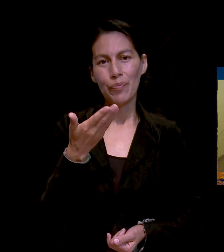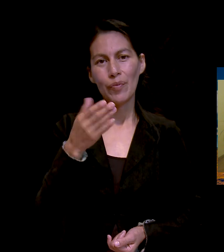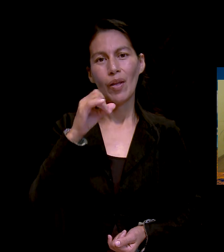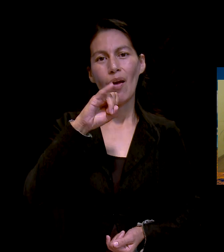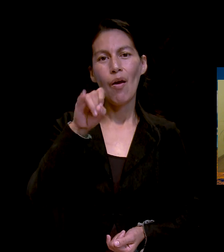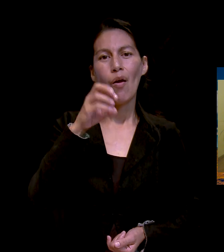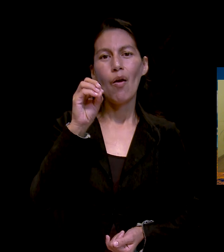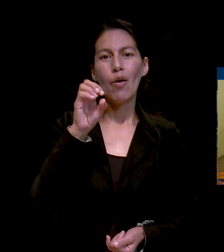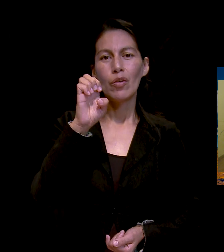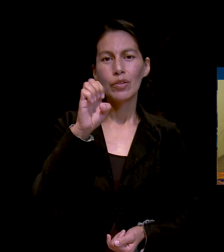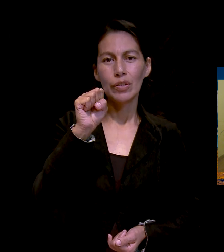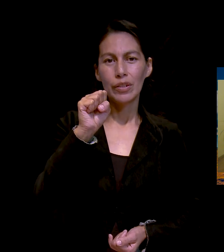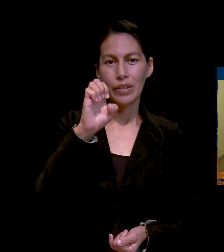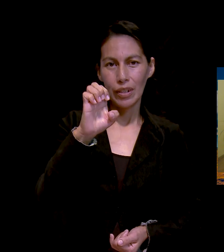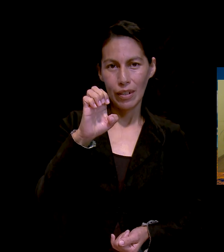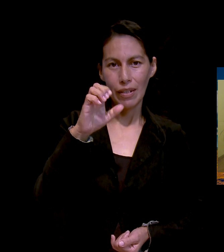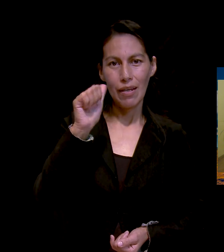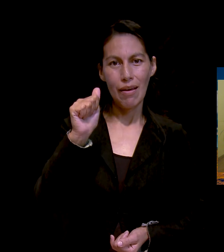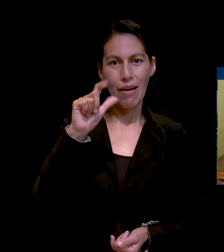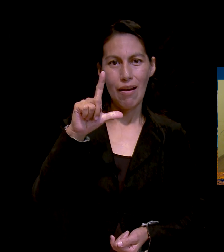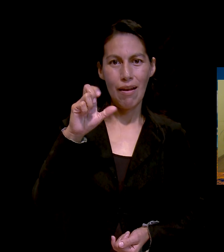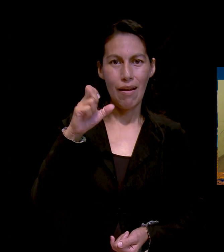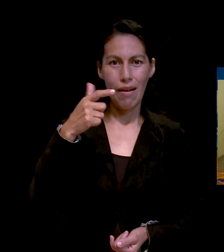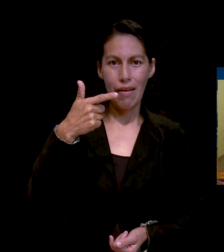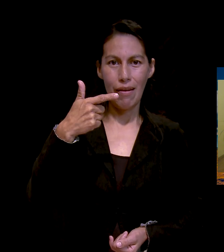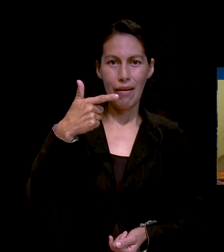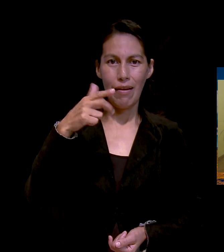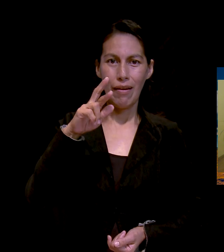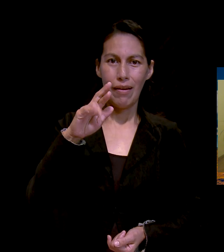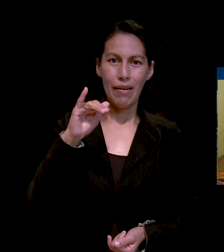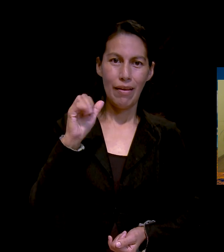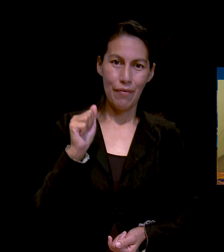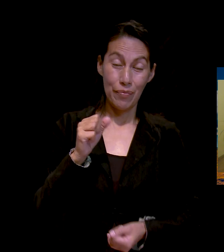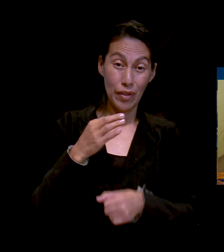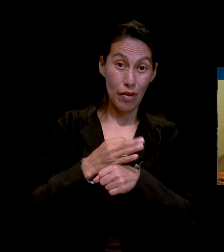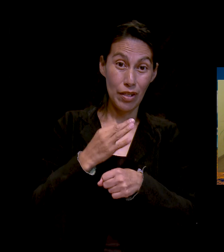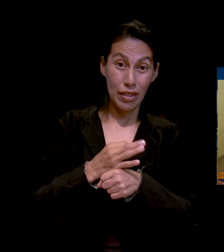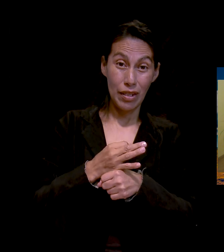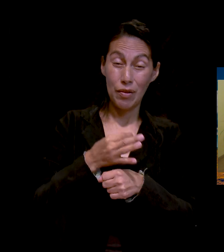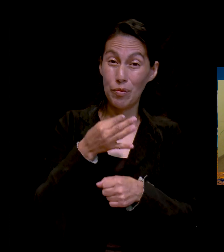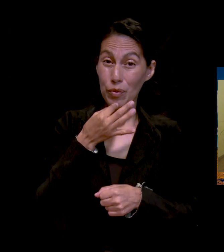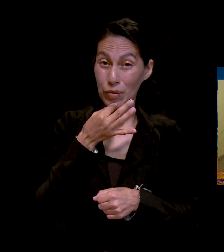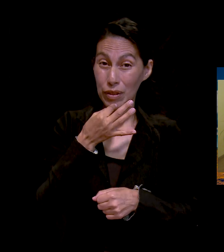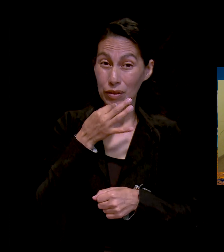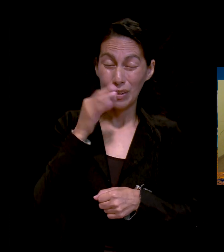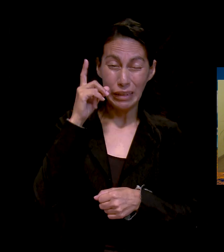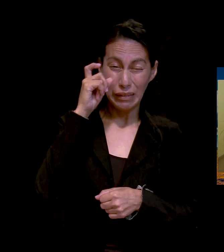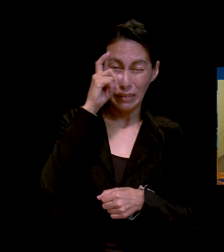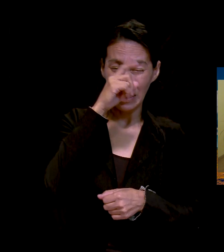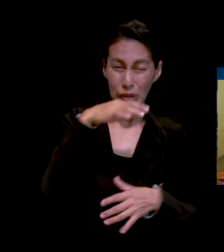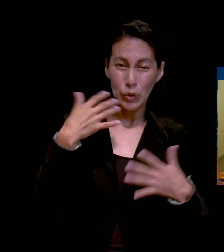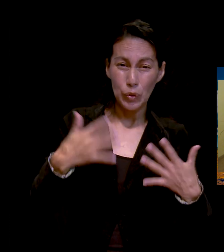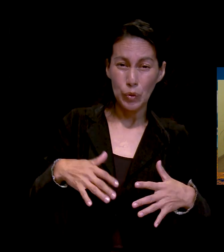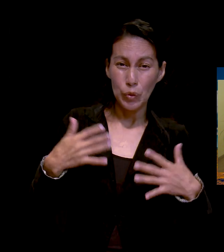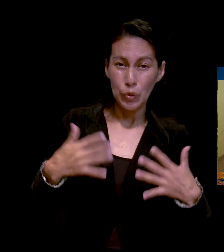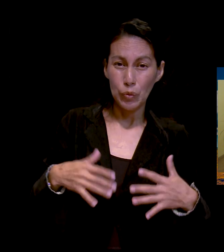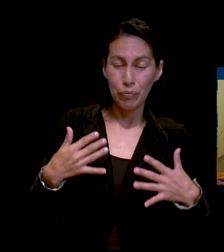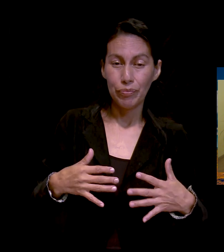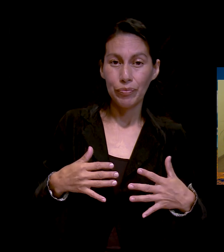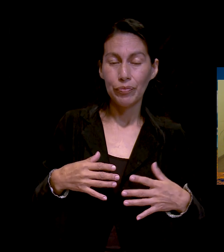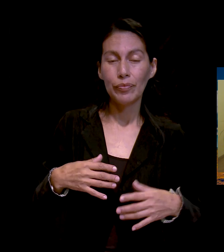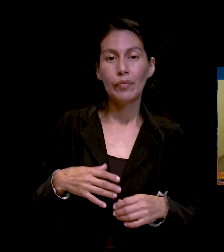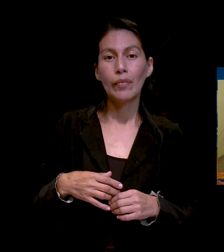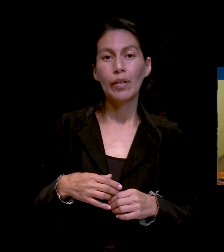estos momentos en que están pasando problemas que tienen que ver con los